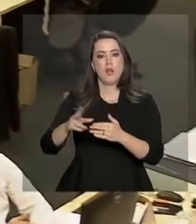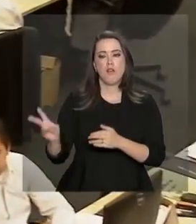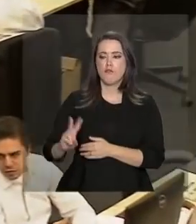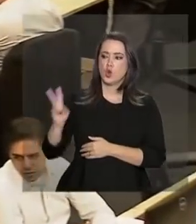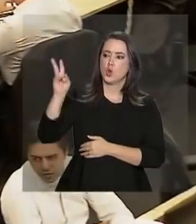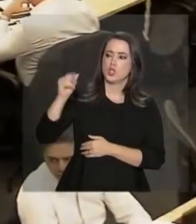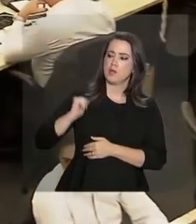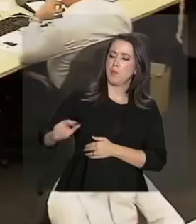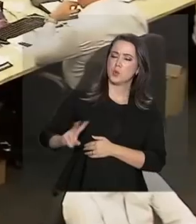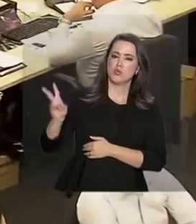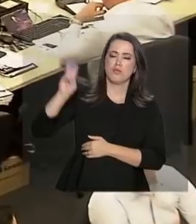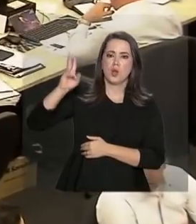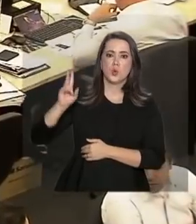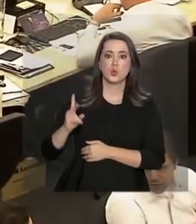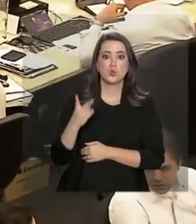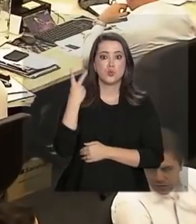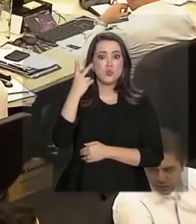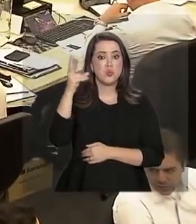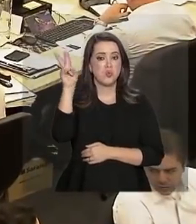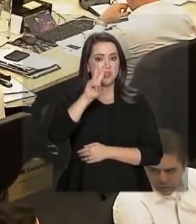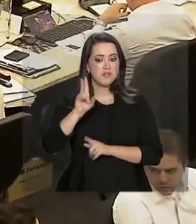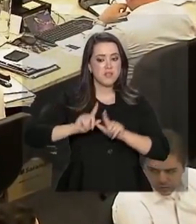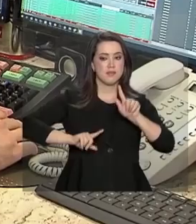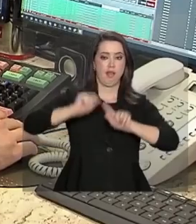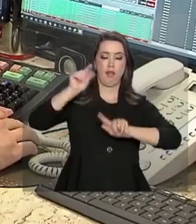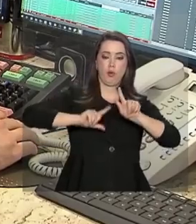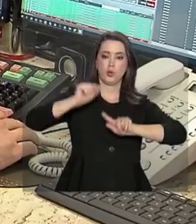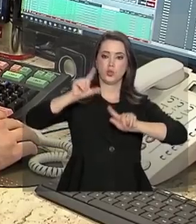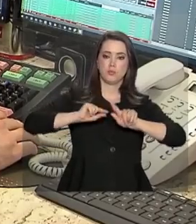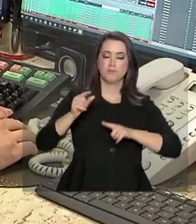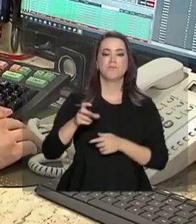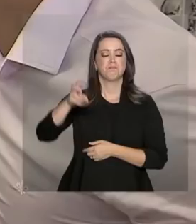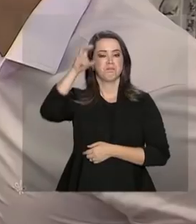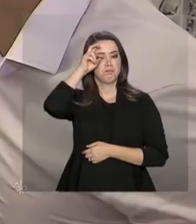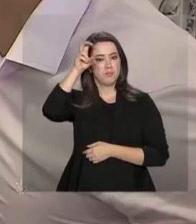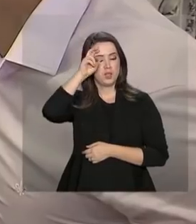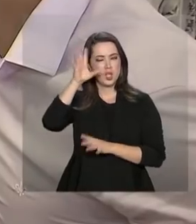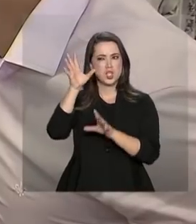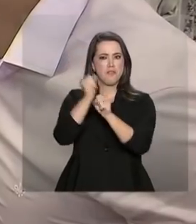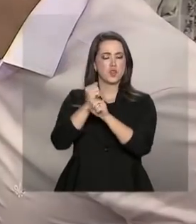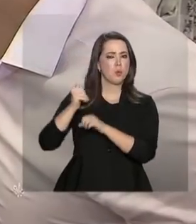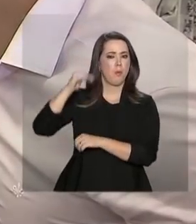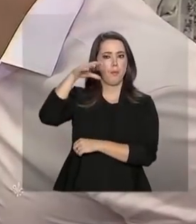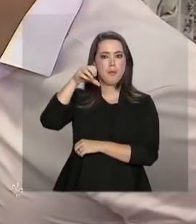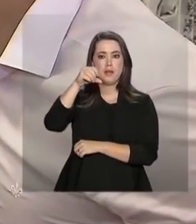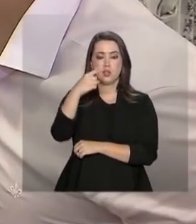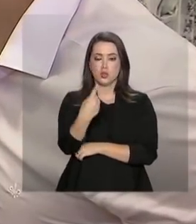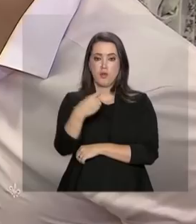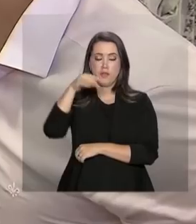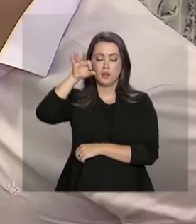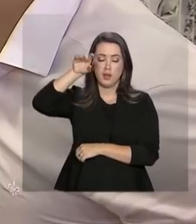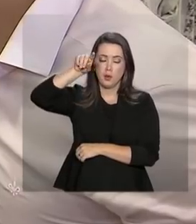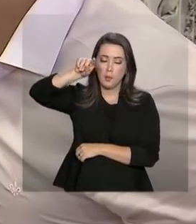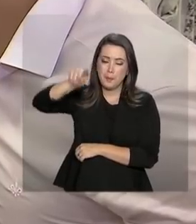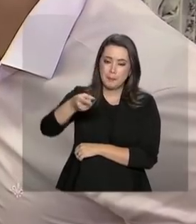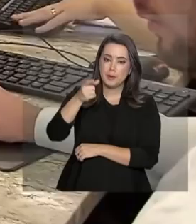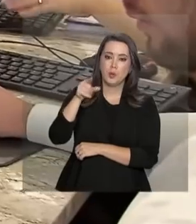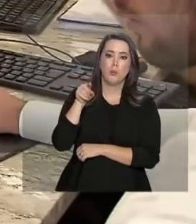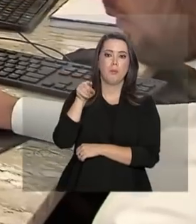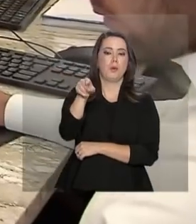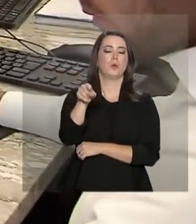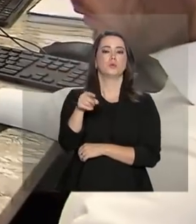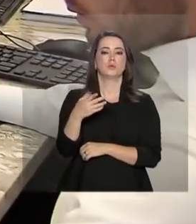bateu dois recordes históricos no volume negociado. Na quinta-feira, fechou com mais de 91 mil e 500 pontos.